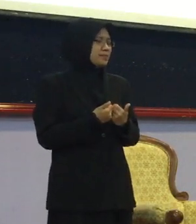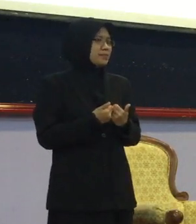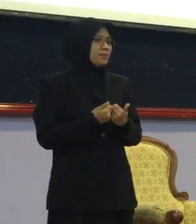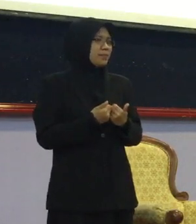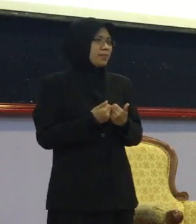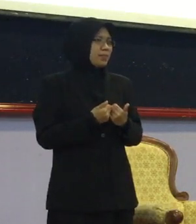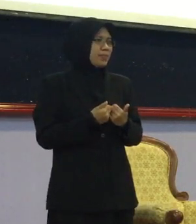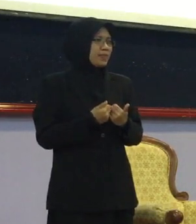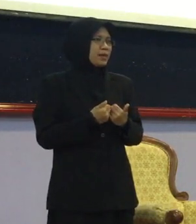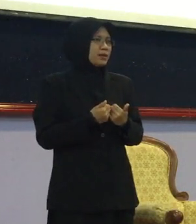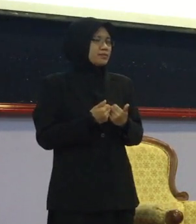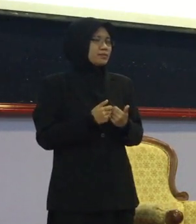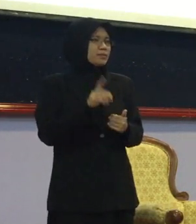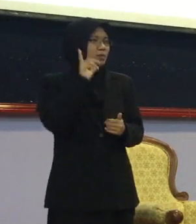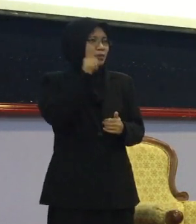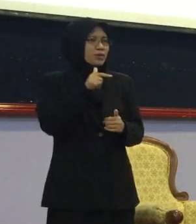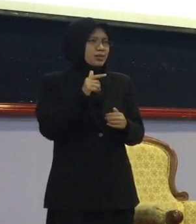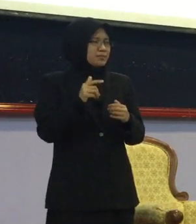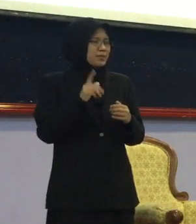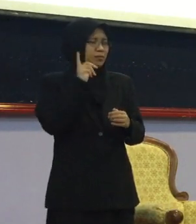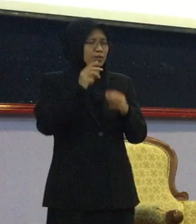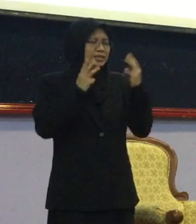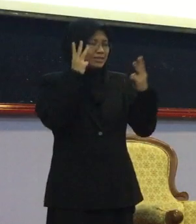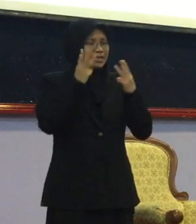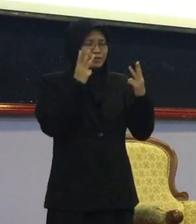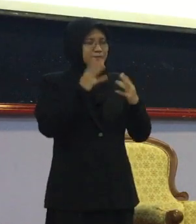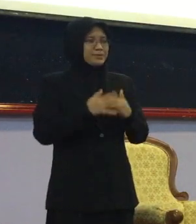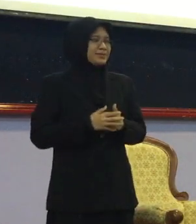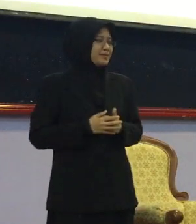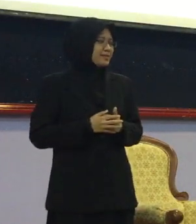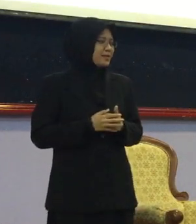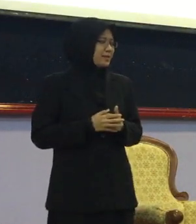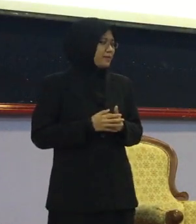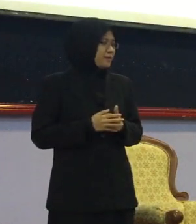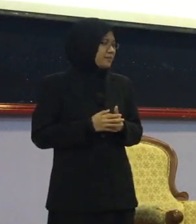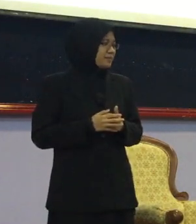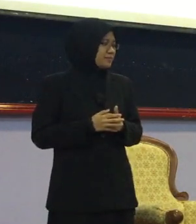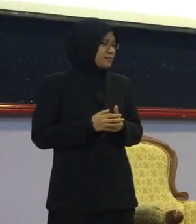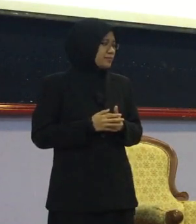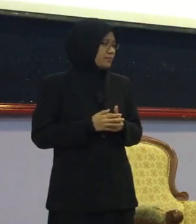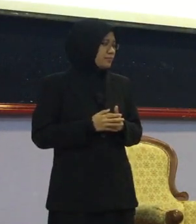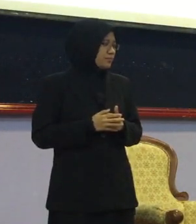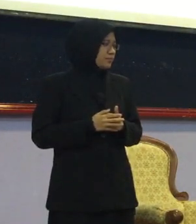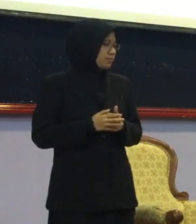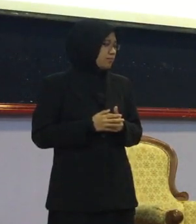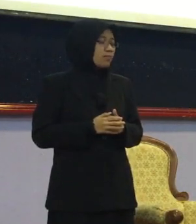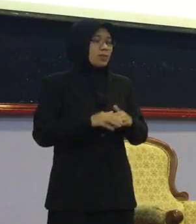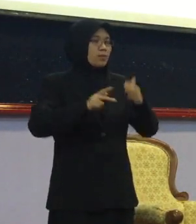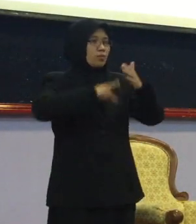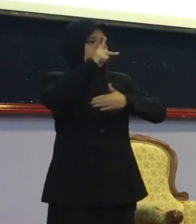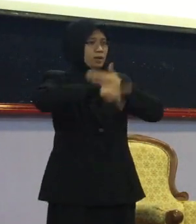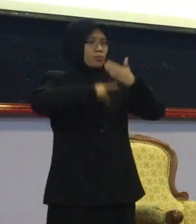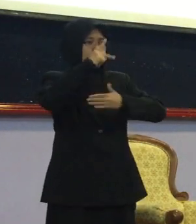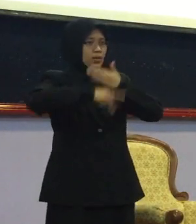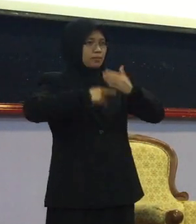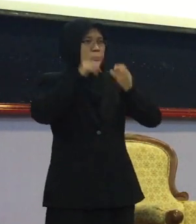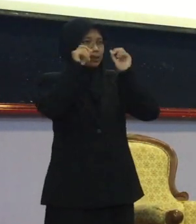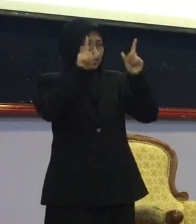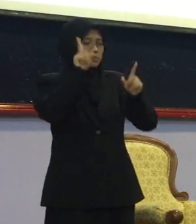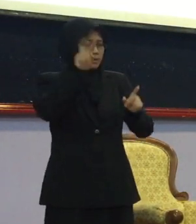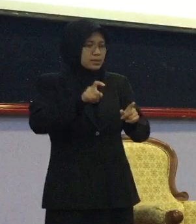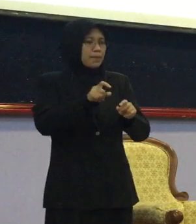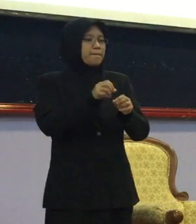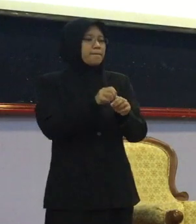pembayang banyak Itu orang-orang kita tahu Terdengar kan Ha Dan skill dan pengajar guru Program Ya program kesedaran lah Banyak